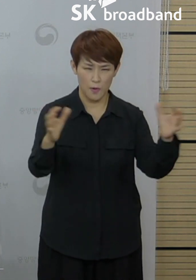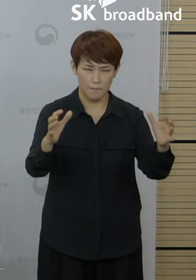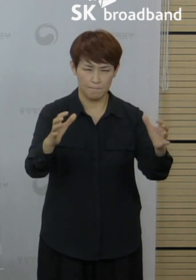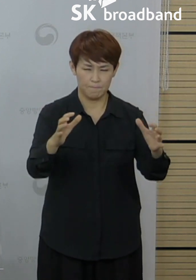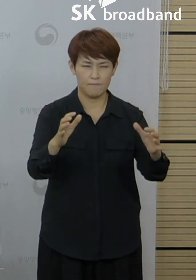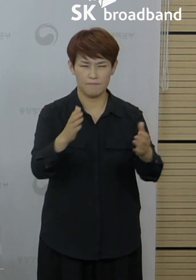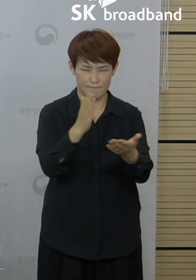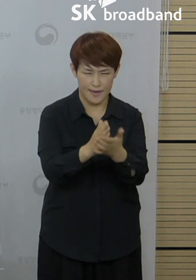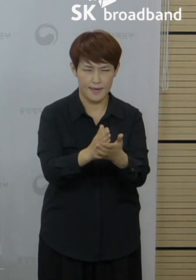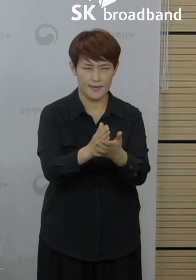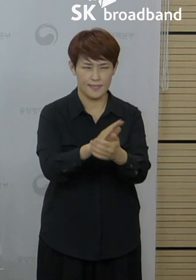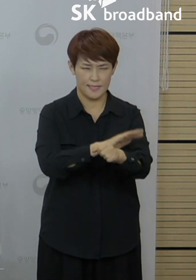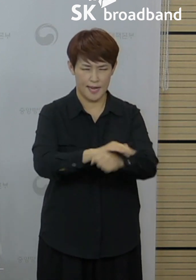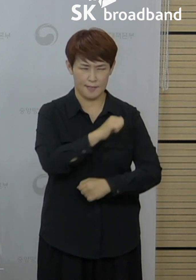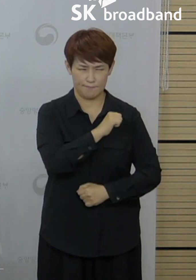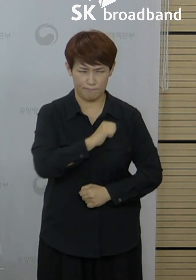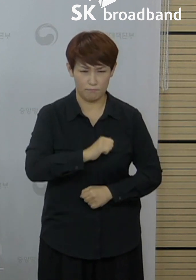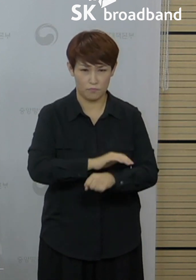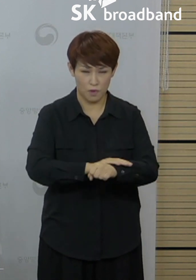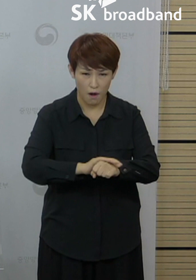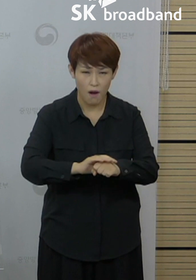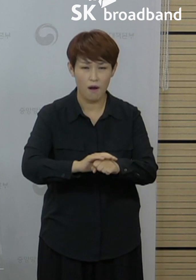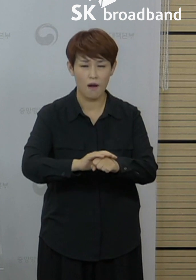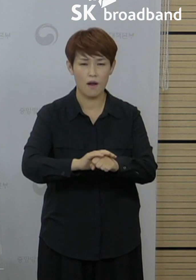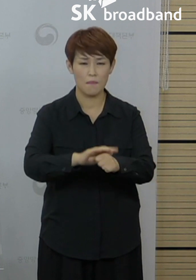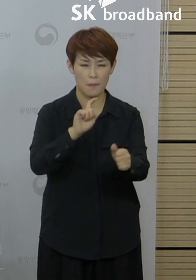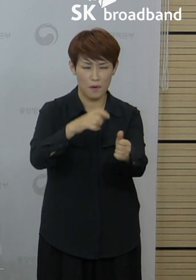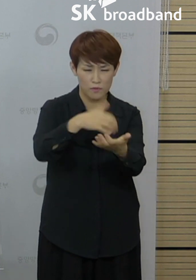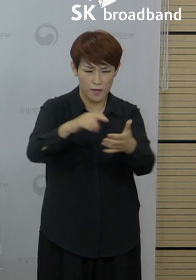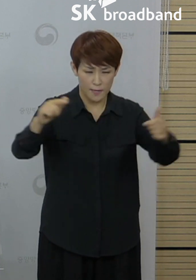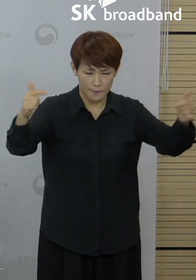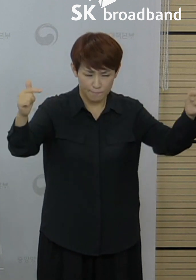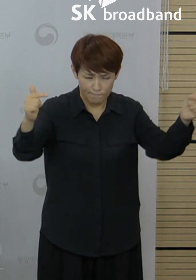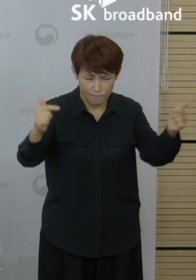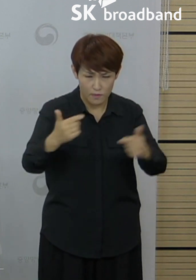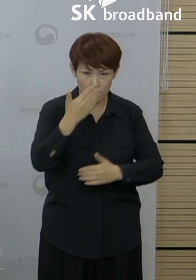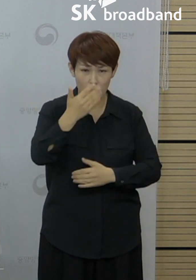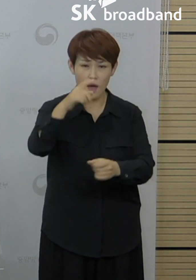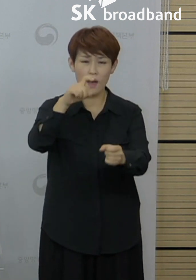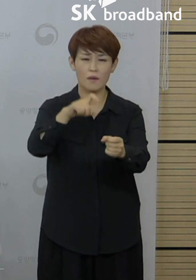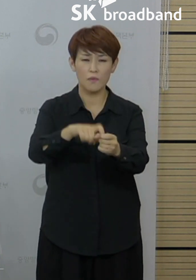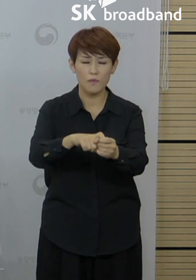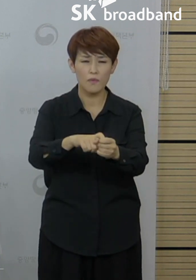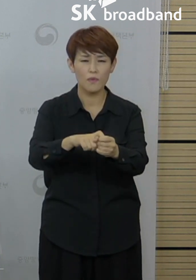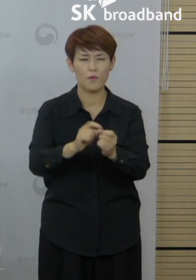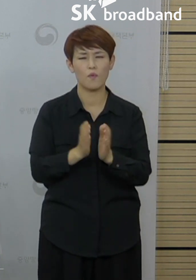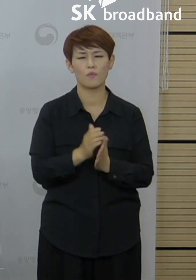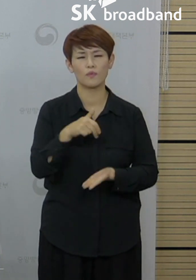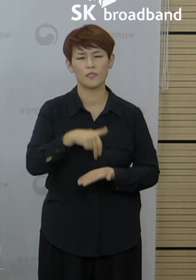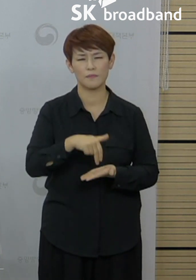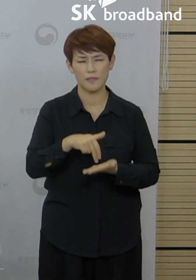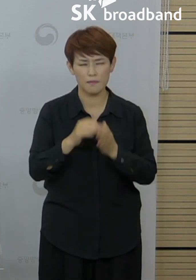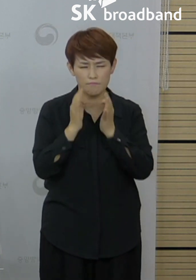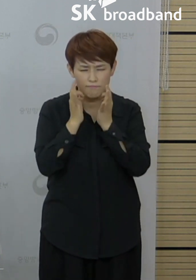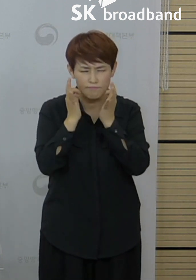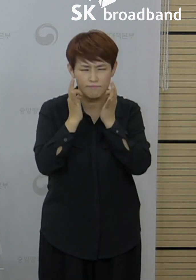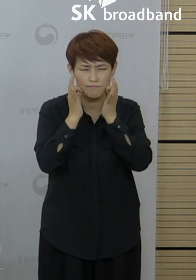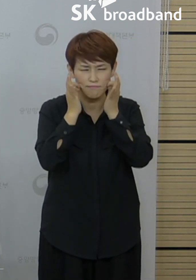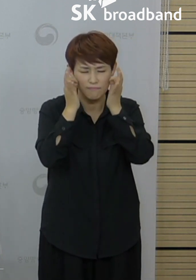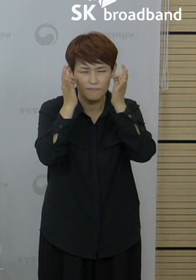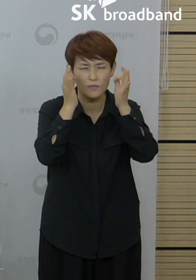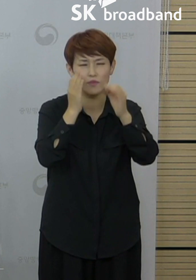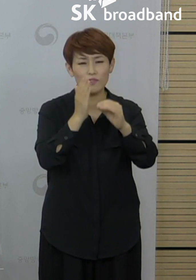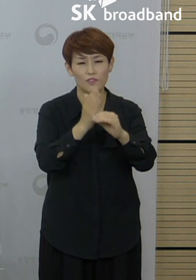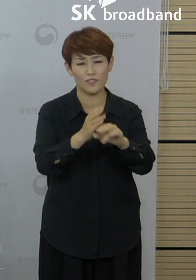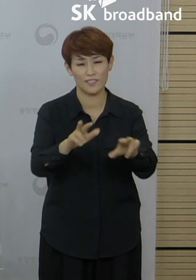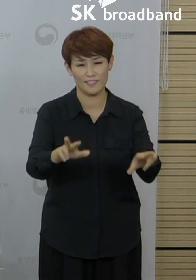이행되어 확진자 증가세가 완화될 수 있도록 방역당국에서 여러 가지 노력을 기울이고